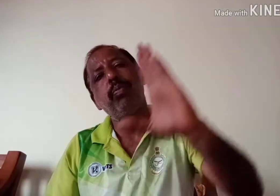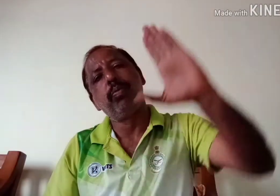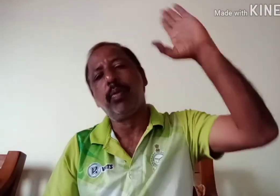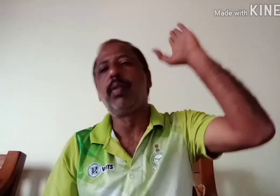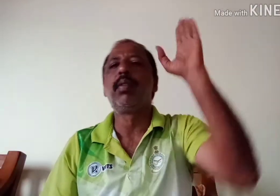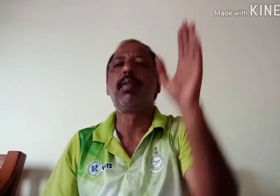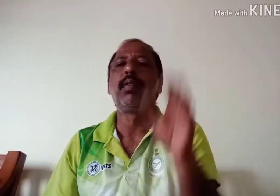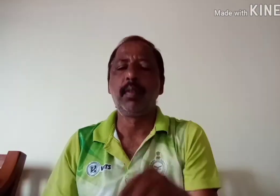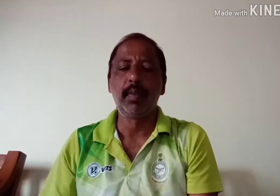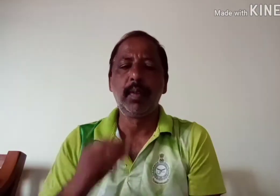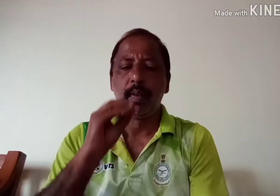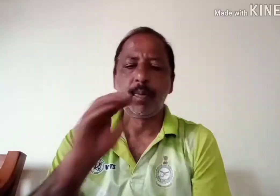है वो मुश्कित हुआ हो आप